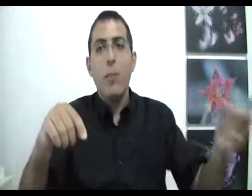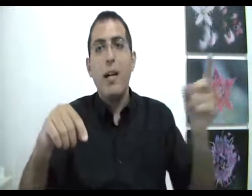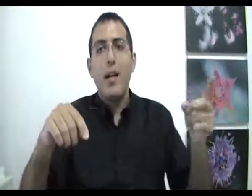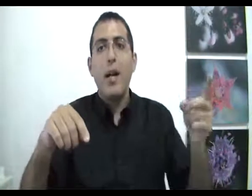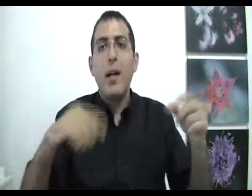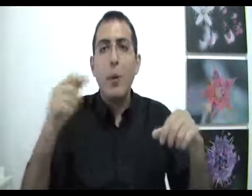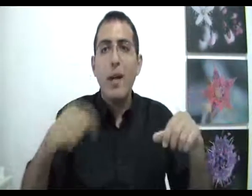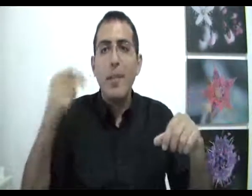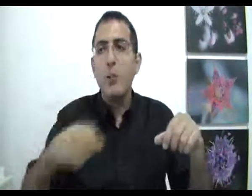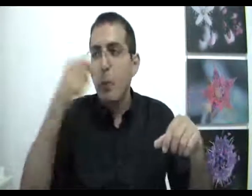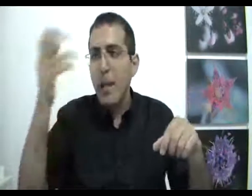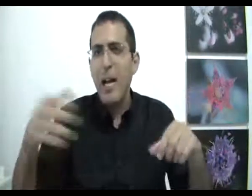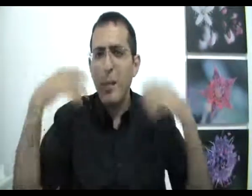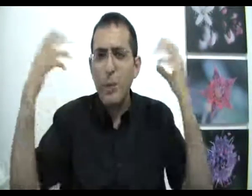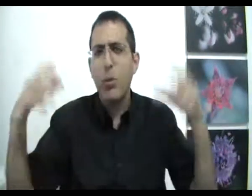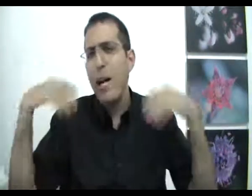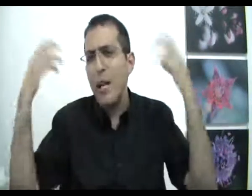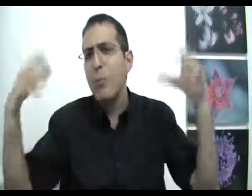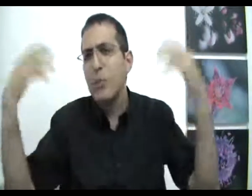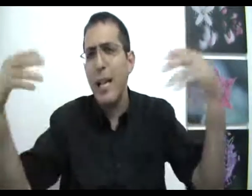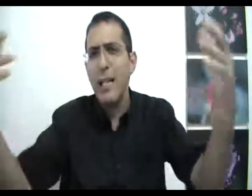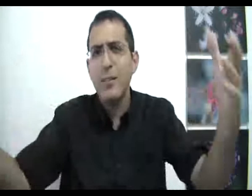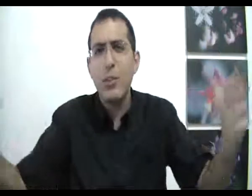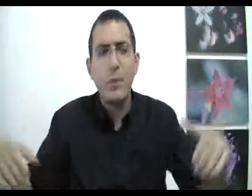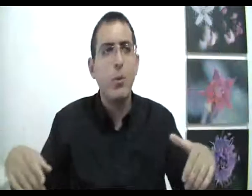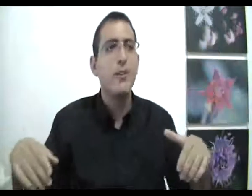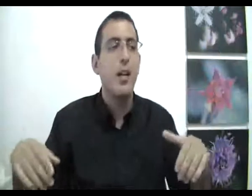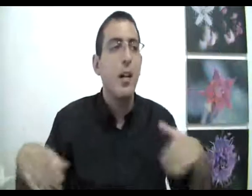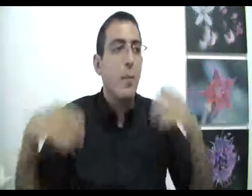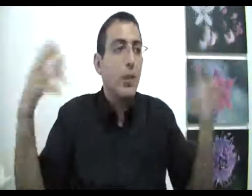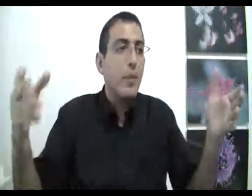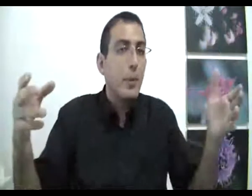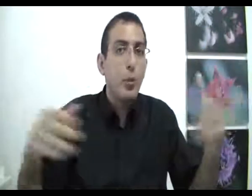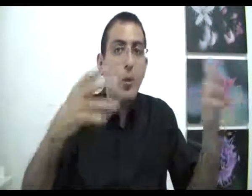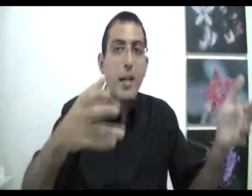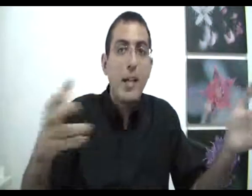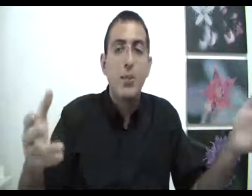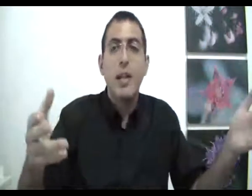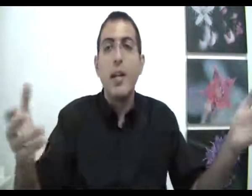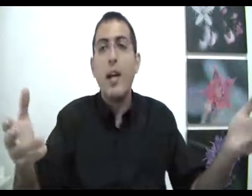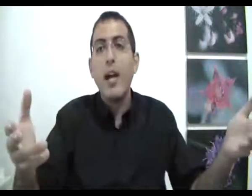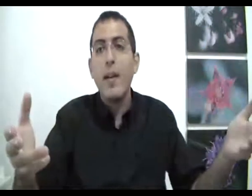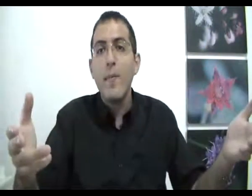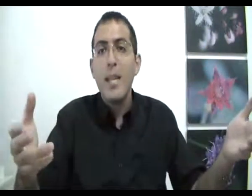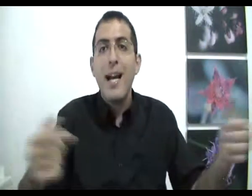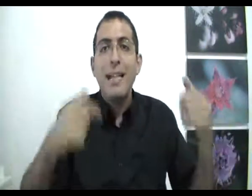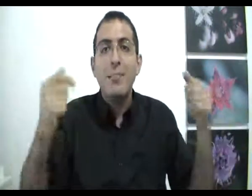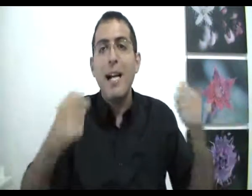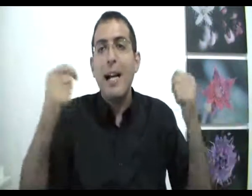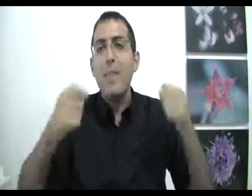בחר הרי באותה מידה שהוא בחר בצורה מושכלת לעשות את מה שהוא עשה באותה מידה בדיוק הוא גם יכל לעשות הליך אקראי אז מה גרם